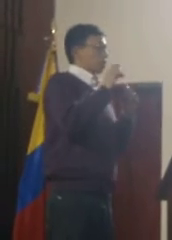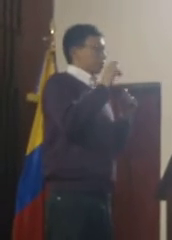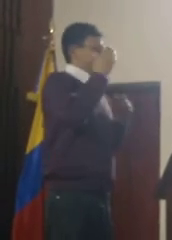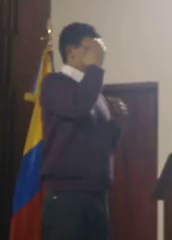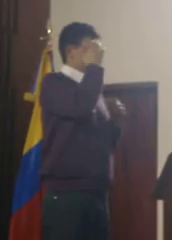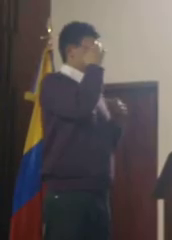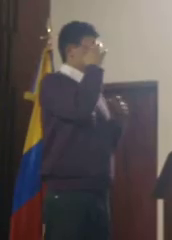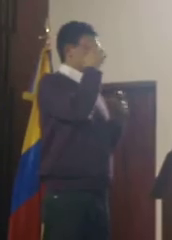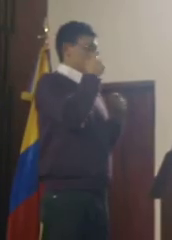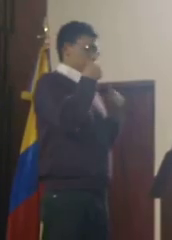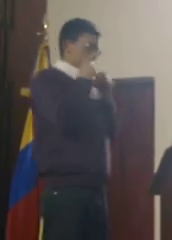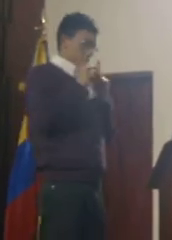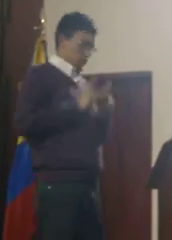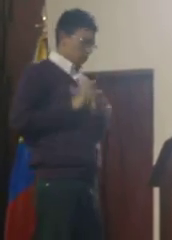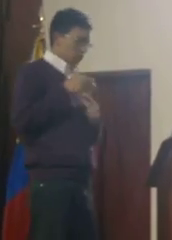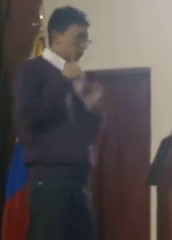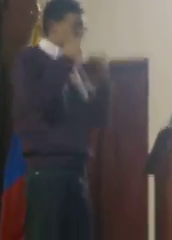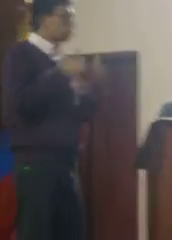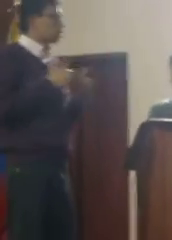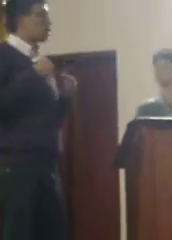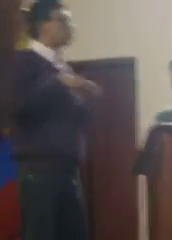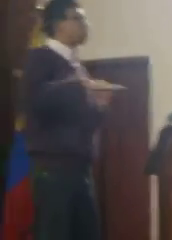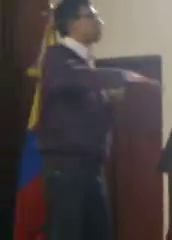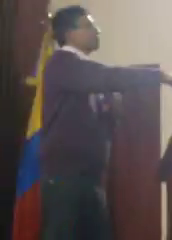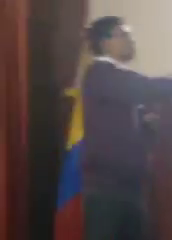importante para las personas con discapacidad.